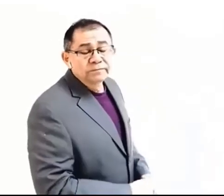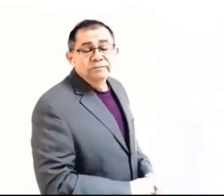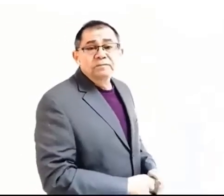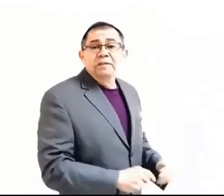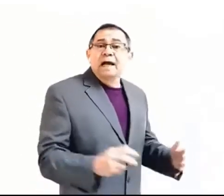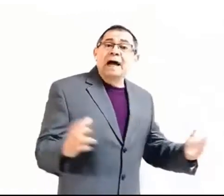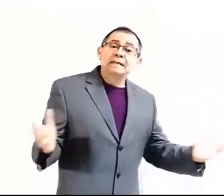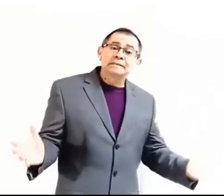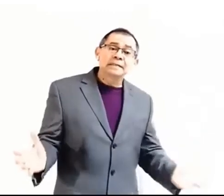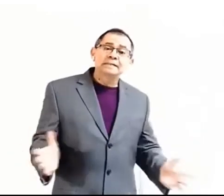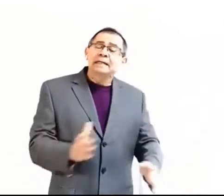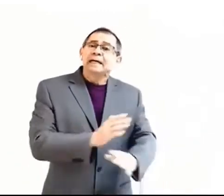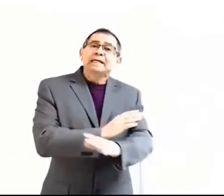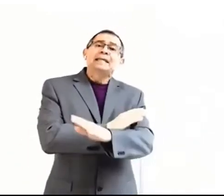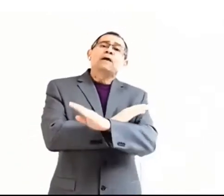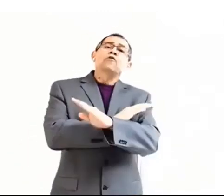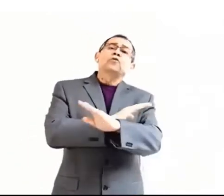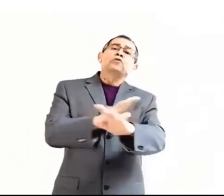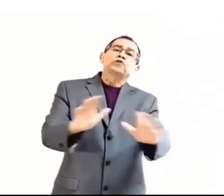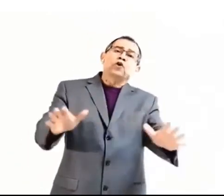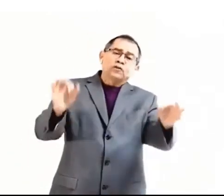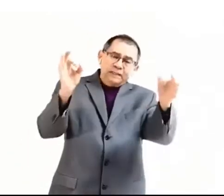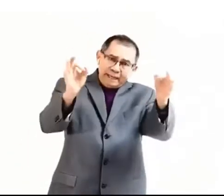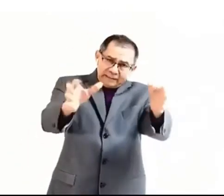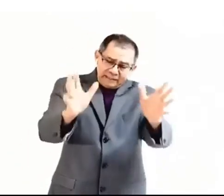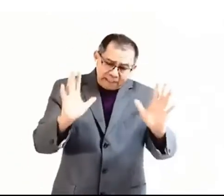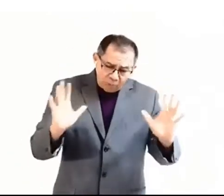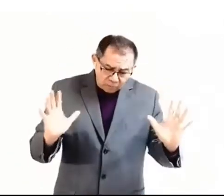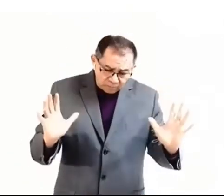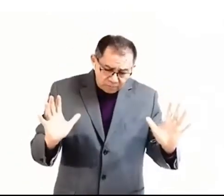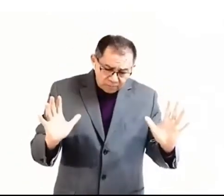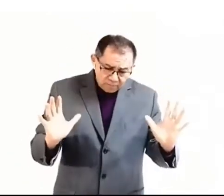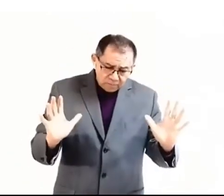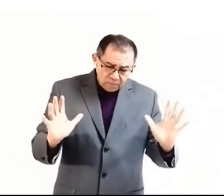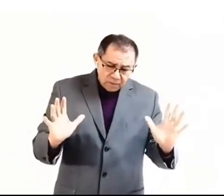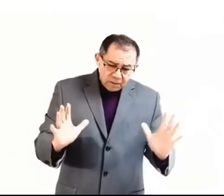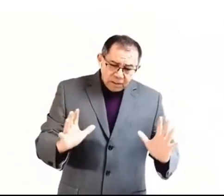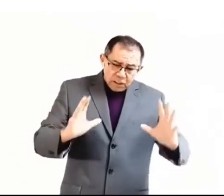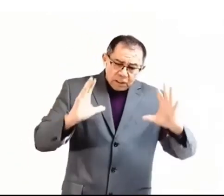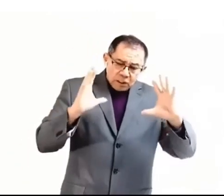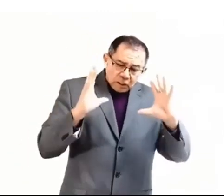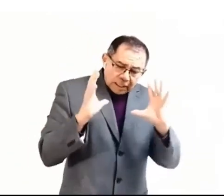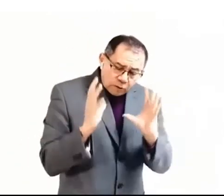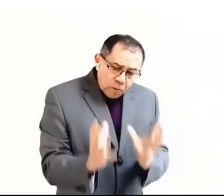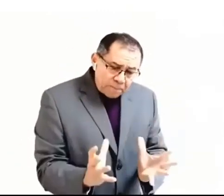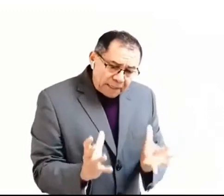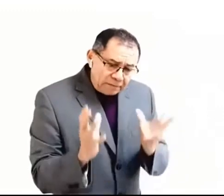así es, esa es la conclusión de este sermón, que cumplan,